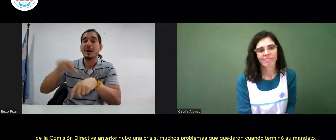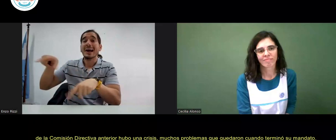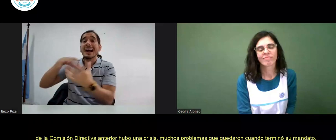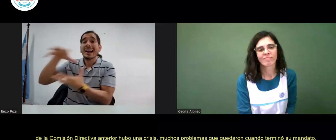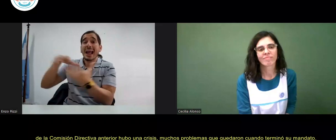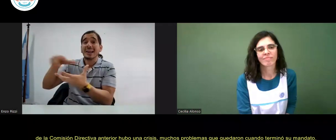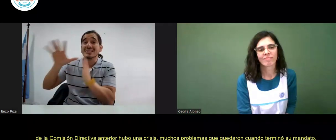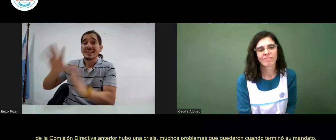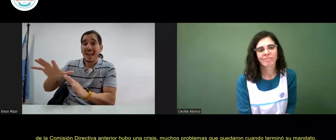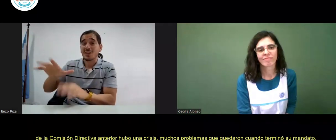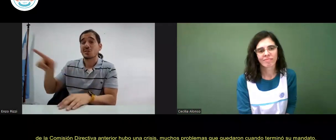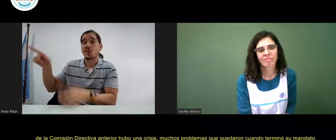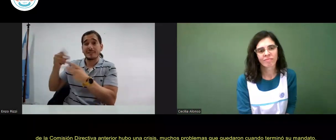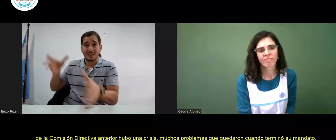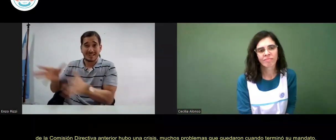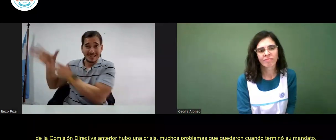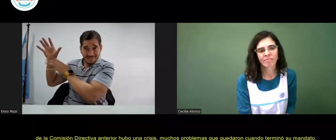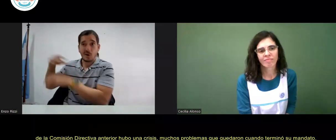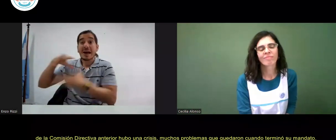quedaron cuando terminó su mandato.